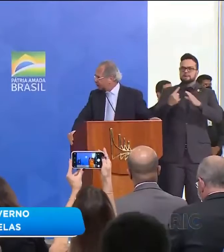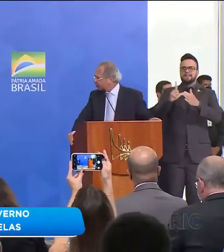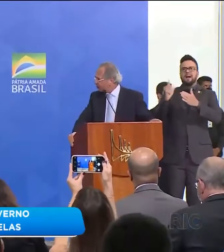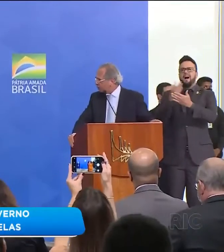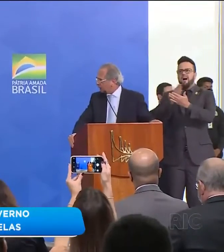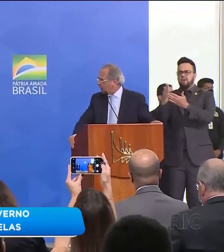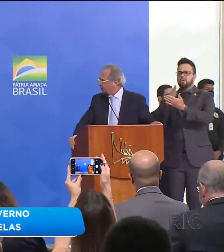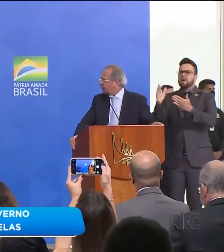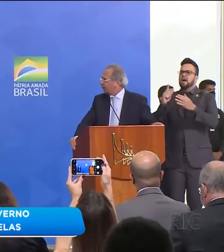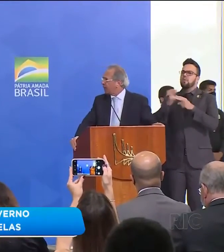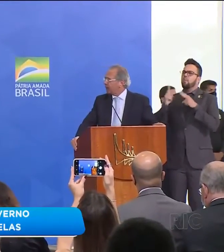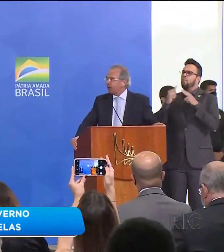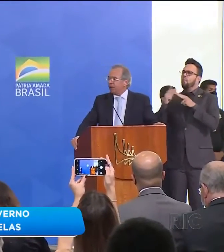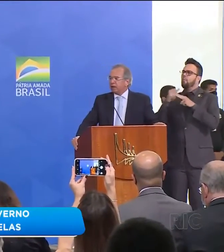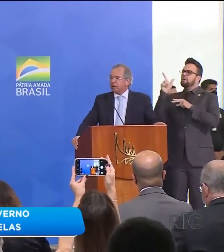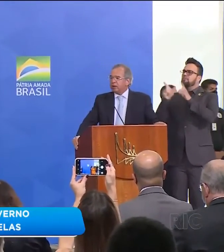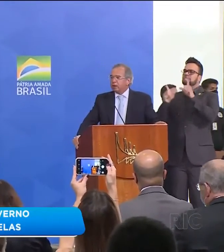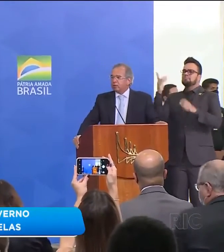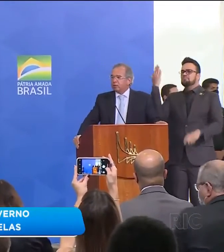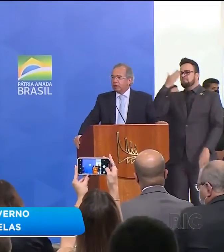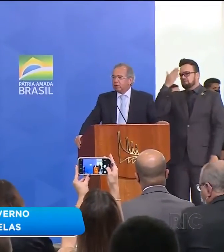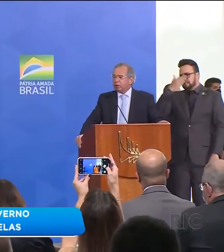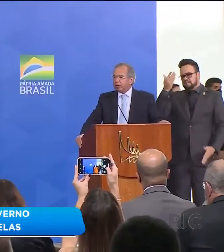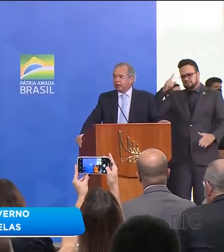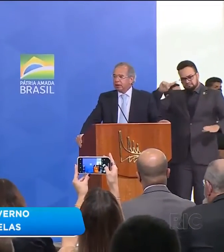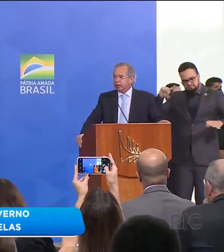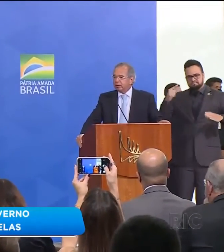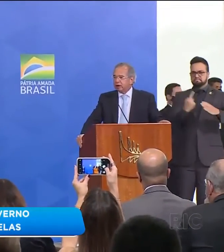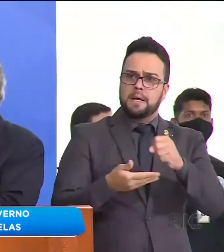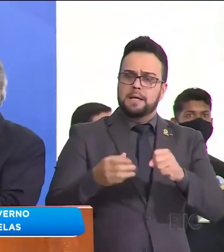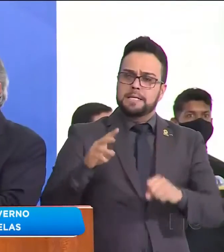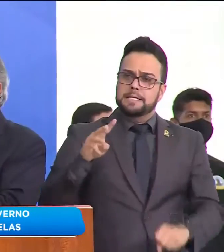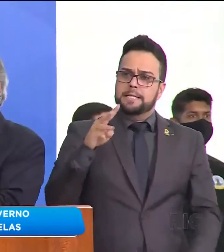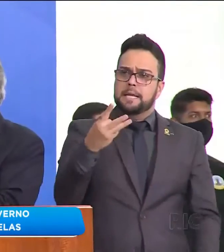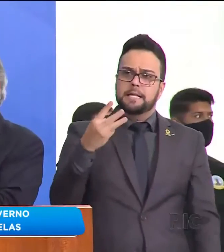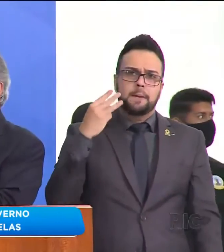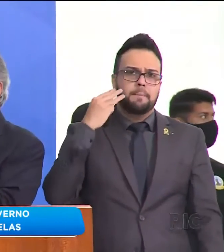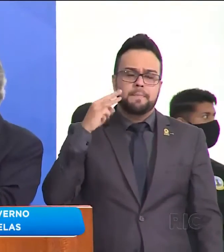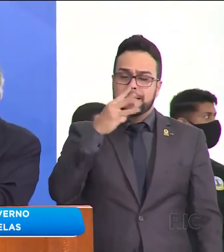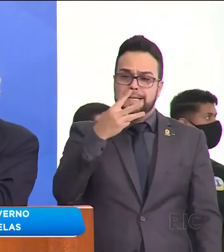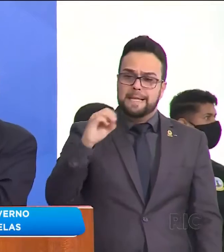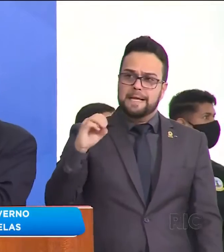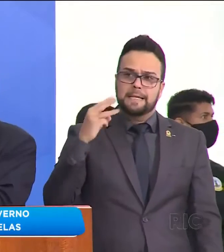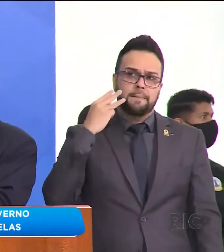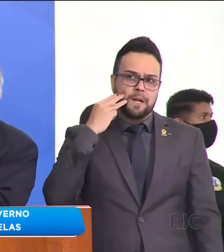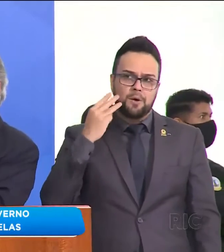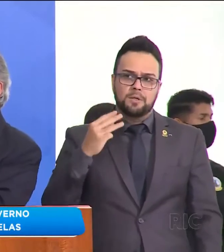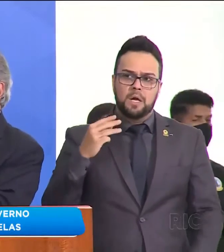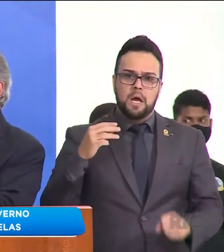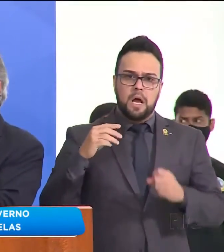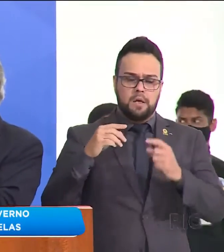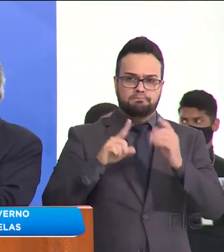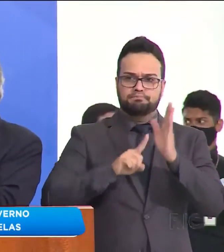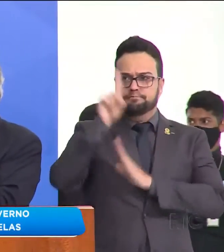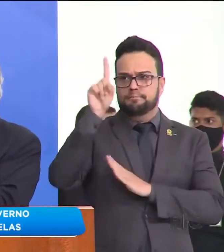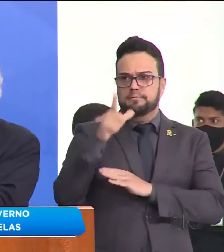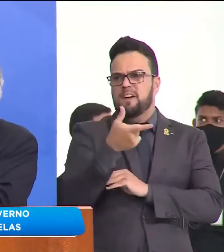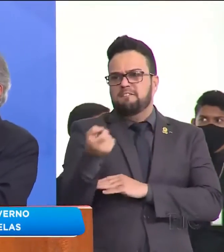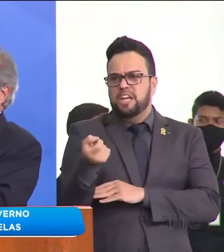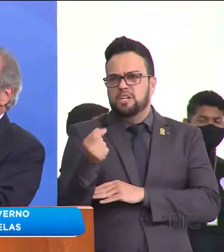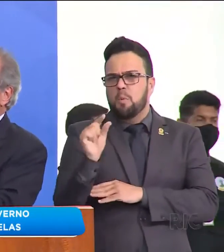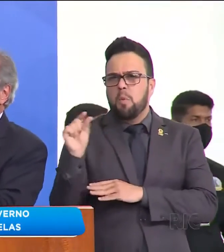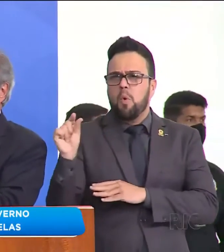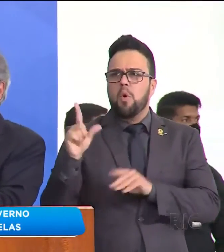A equipe econômica ainda vai definir essa divisão nos próximos dias. O ministro da Economia, Paulo Guedes, disse que o governo já está